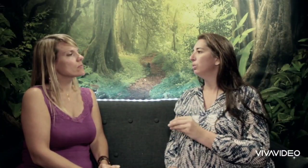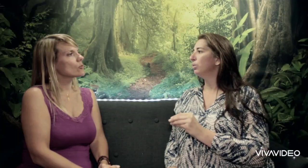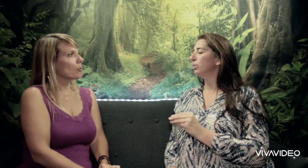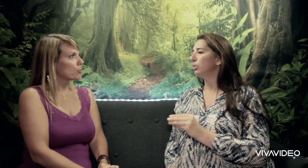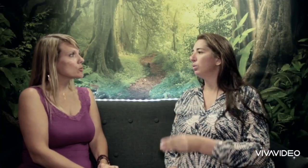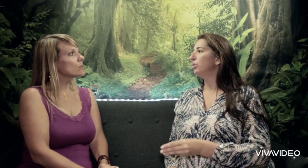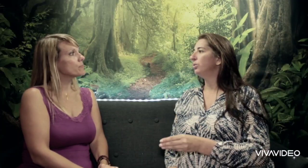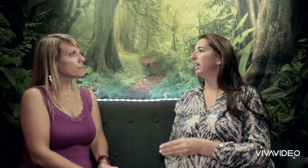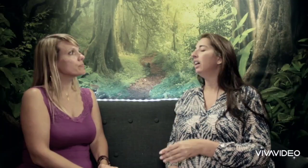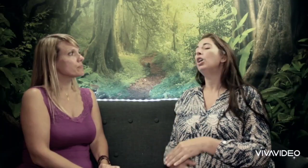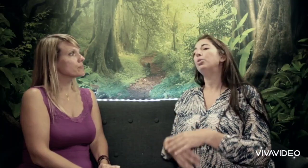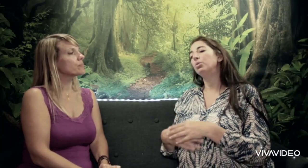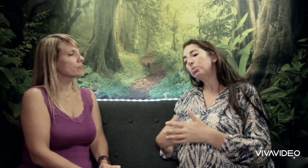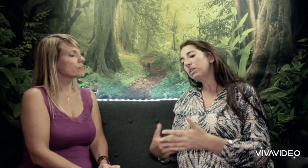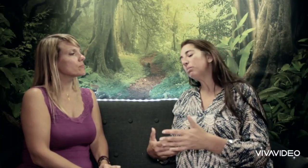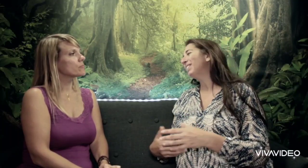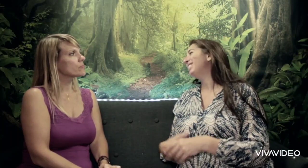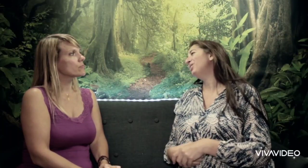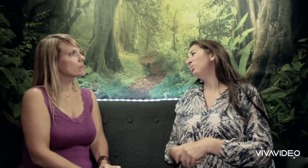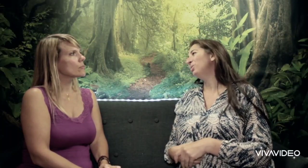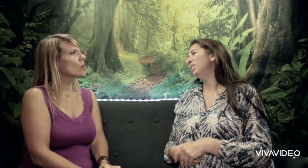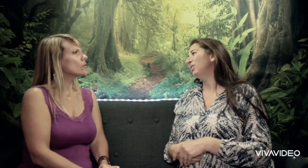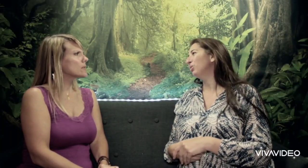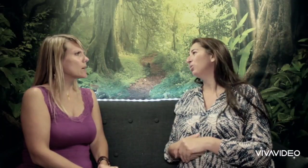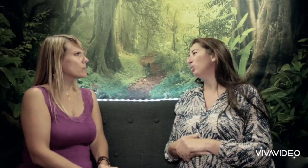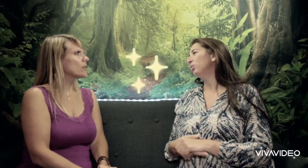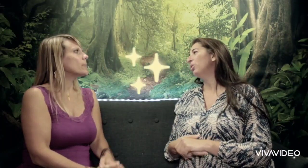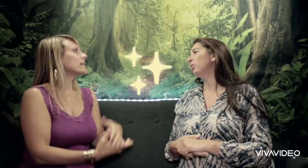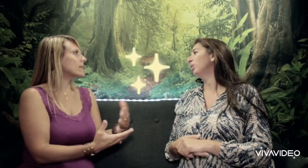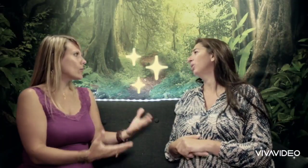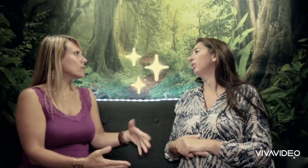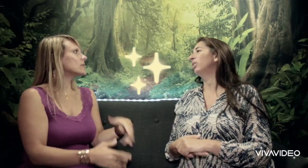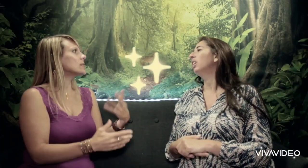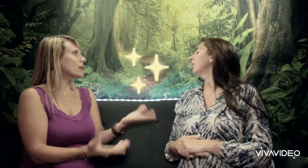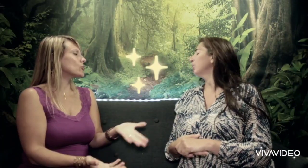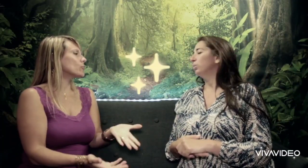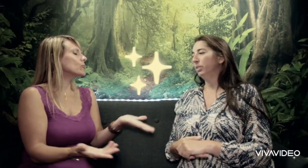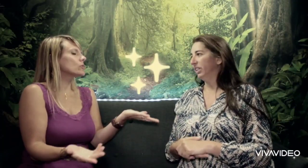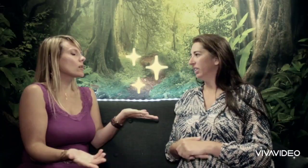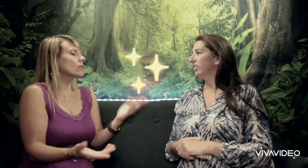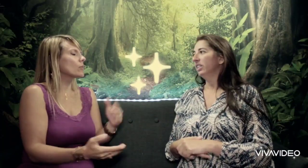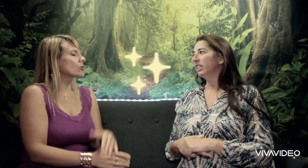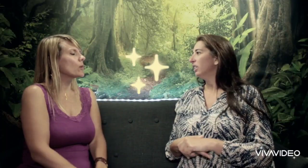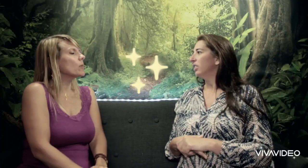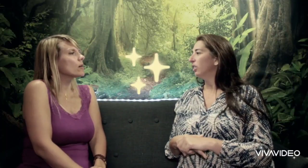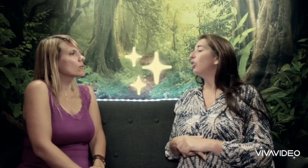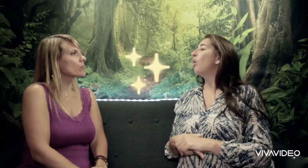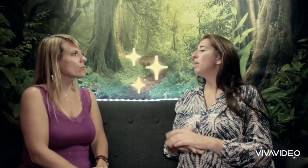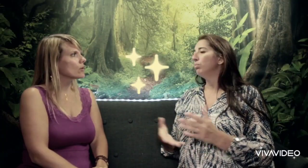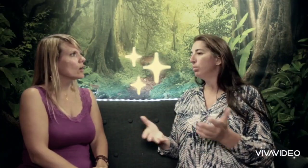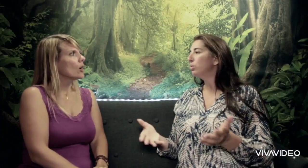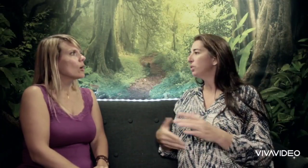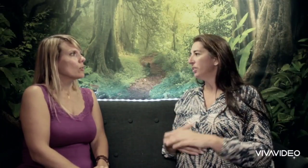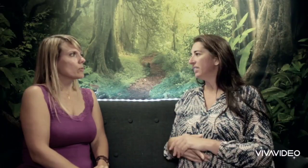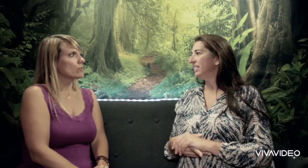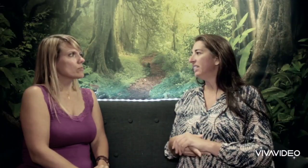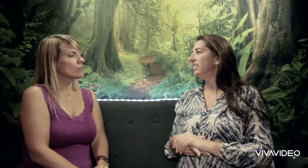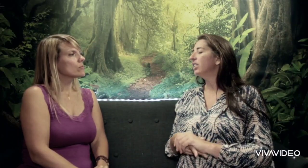le faire. Ne soyez pas déçus si votre enfant... n a pas d'attente. ça marche, mieux. ça ne marche pas, bah... Quand même. Beaucoup s'en saisissent.